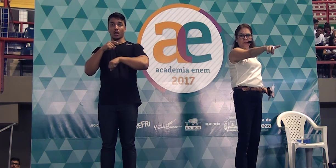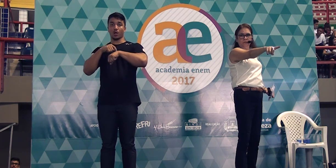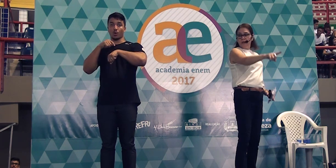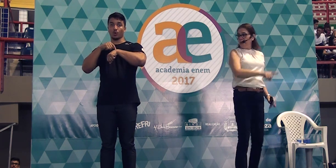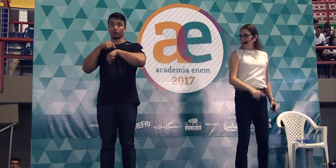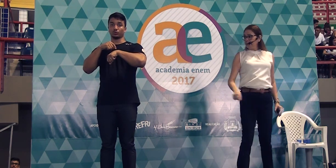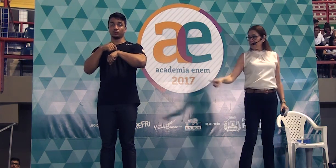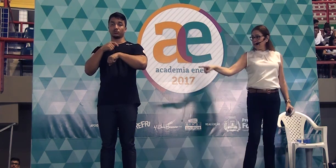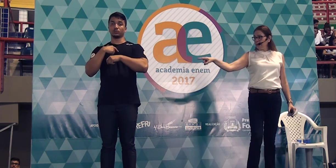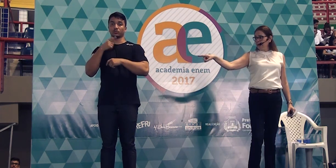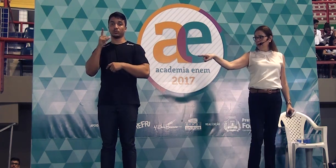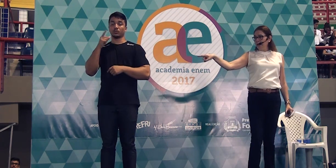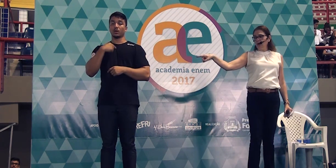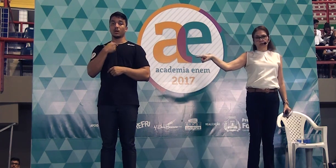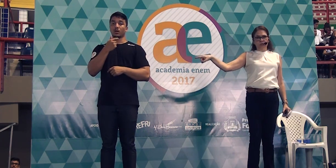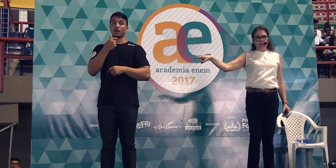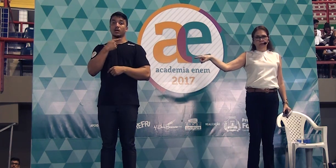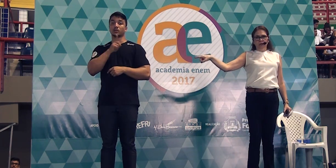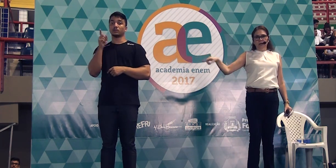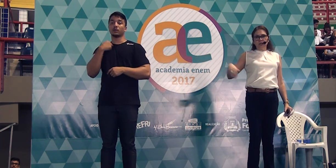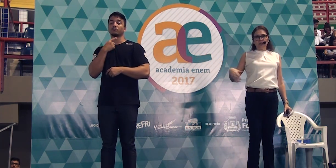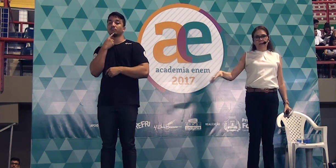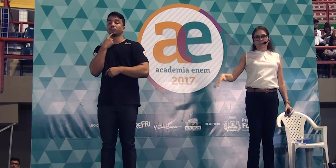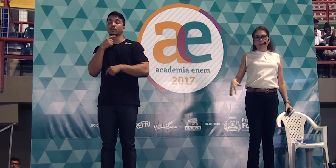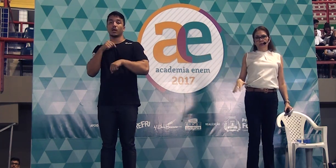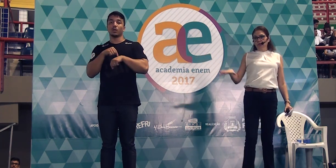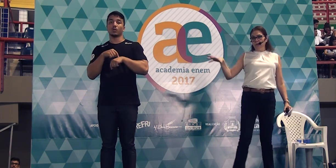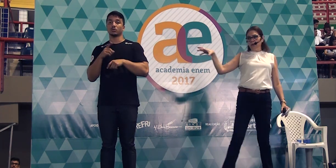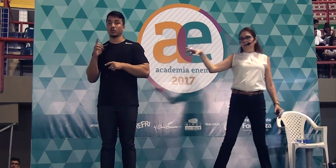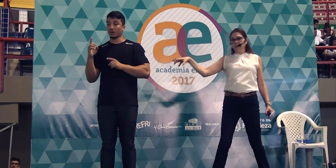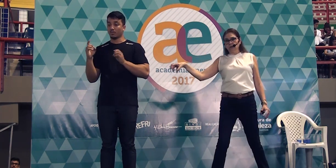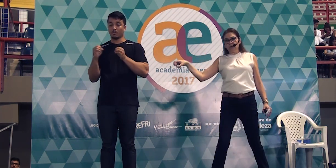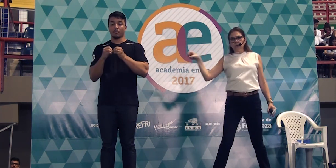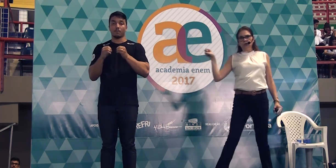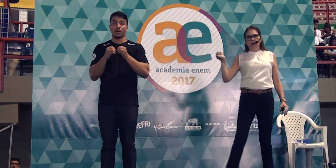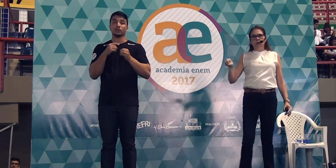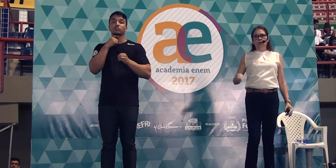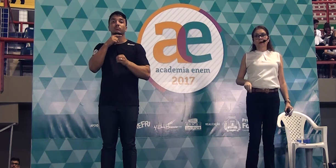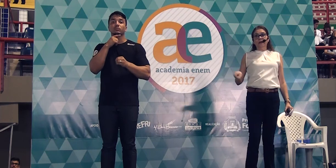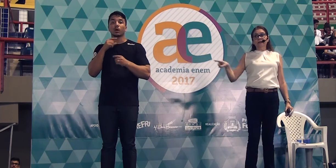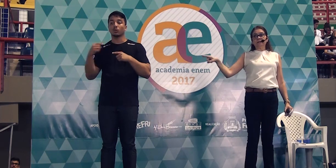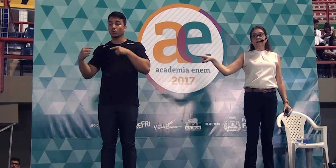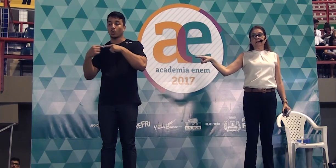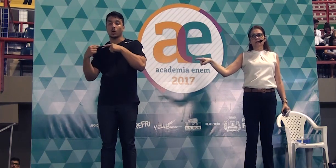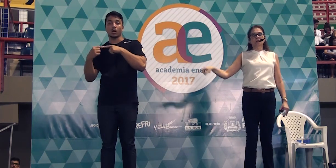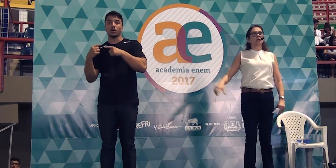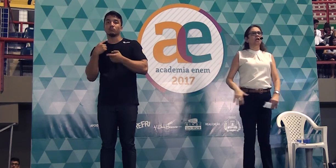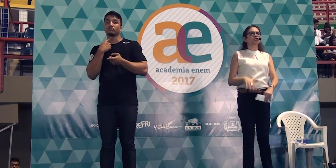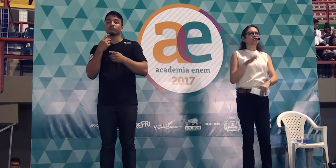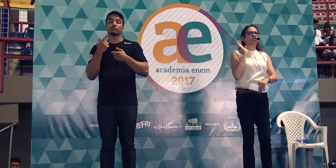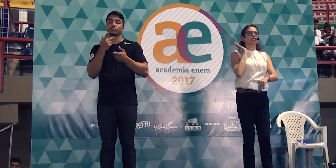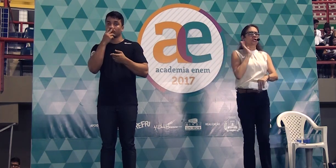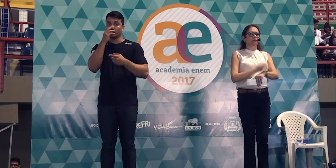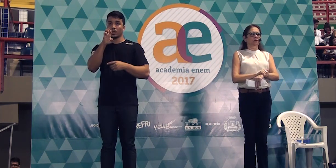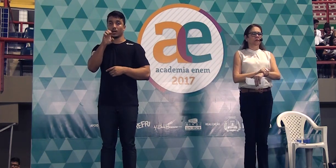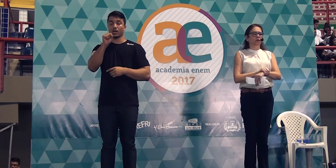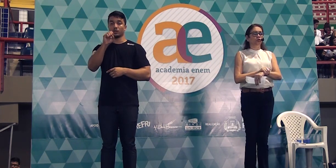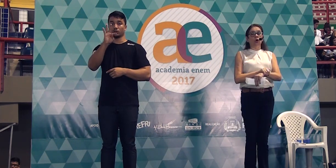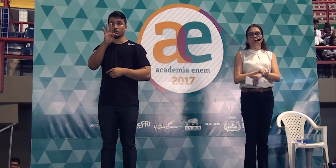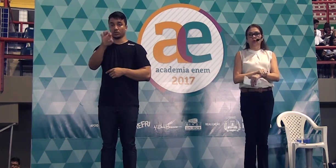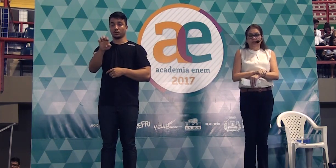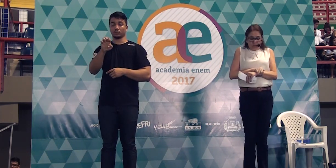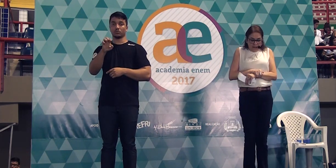distante esse relógio ele está perto de mim mas eu não toco esse este